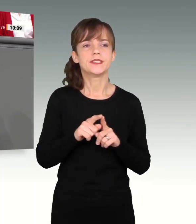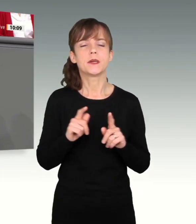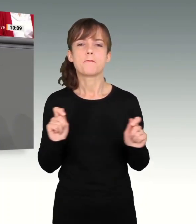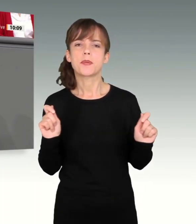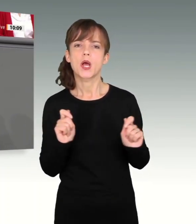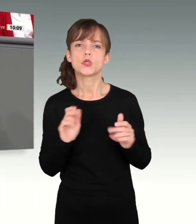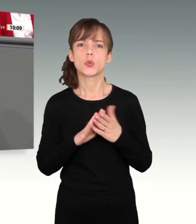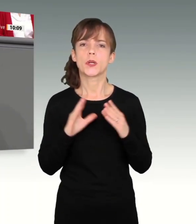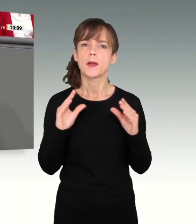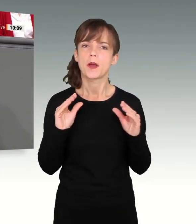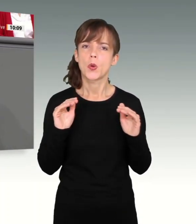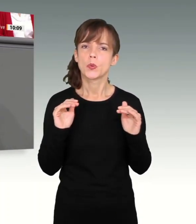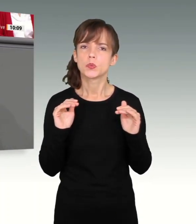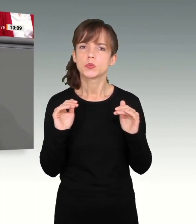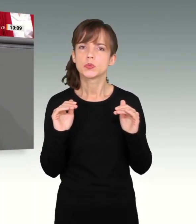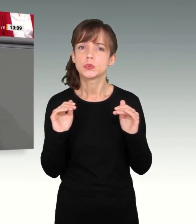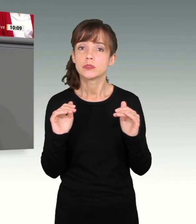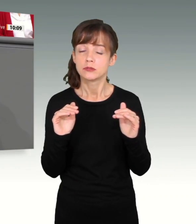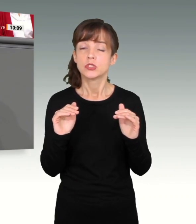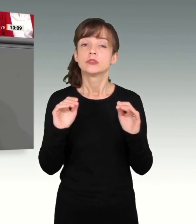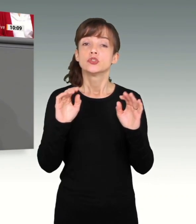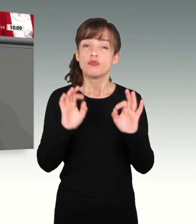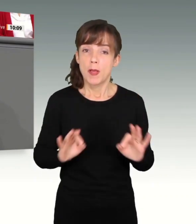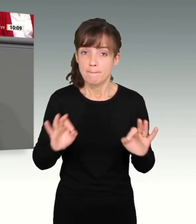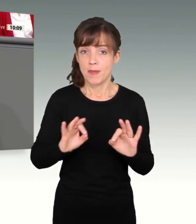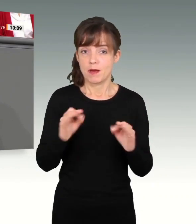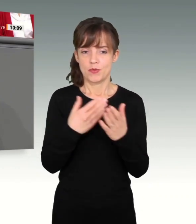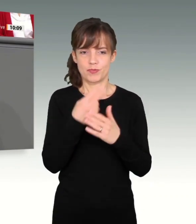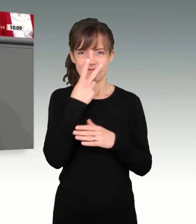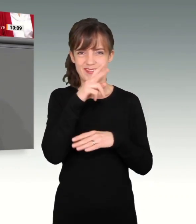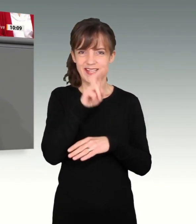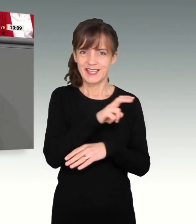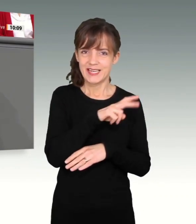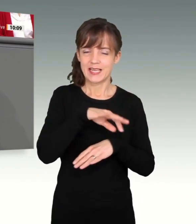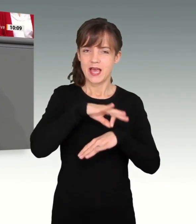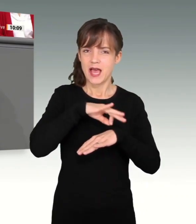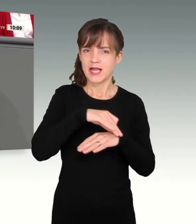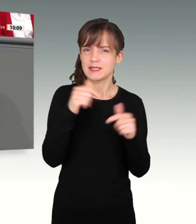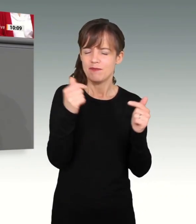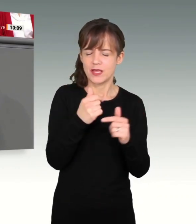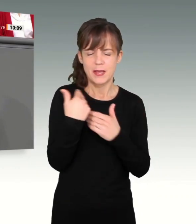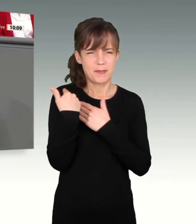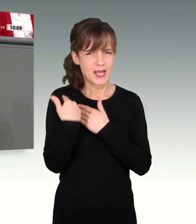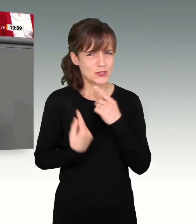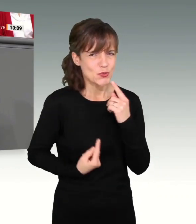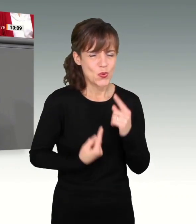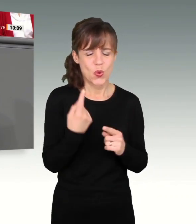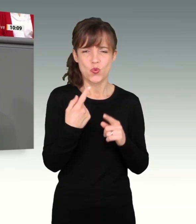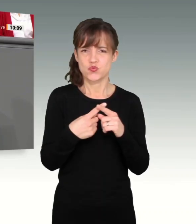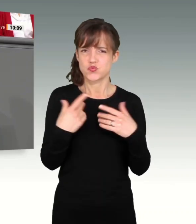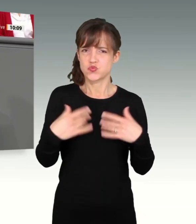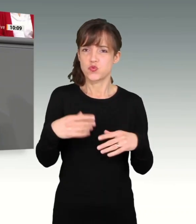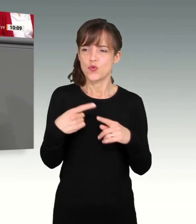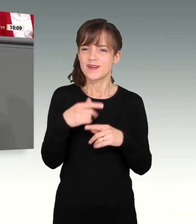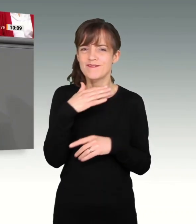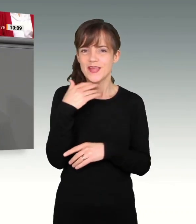Belastungen unserer Pfleger und Ärztinnen in den Kliniken und einer furchtbar hohen Zahl von Menschen, jeden Tag